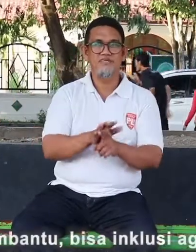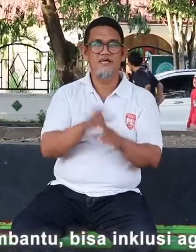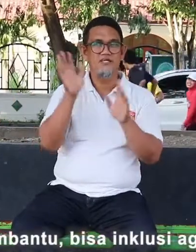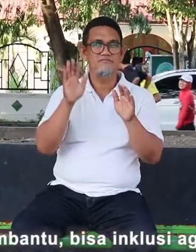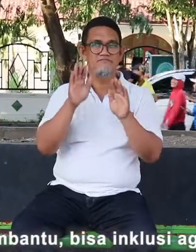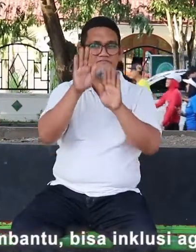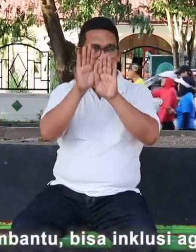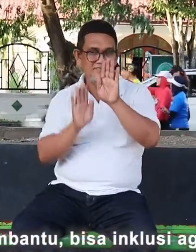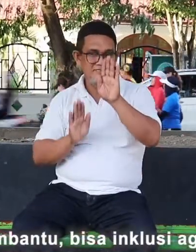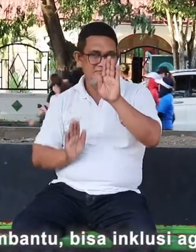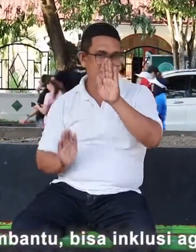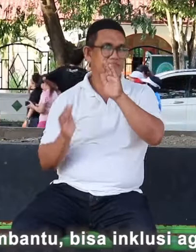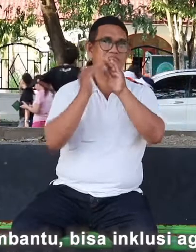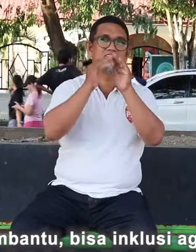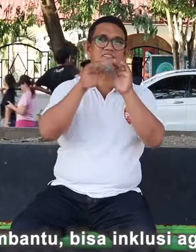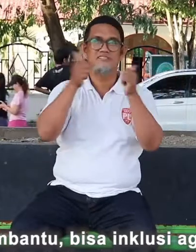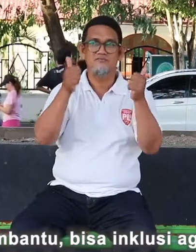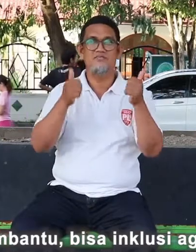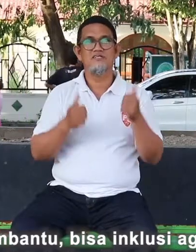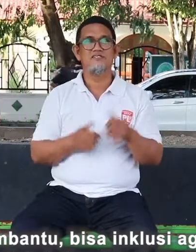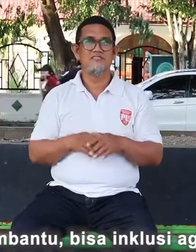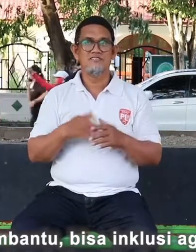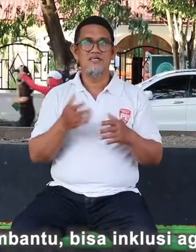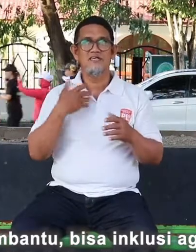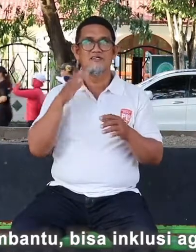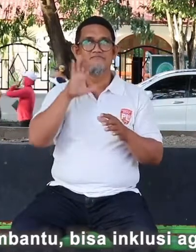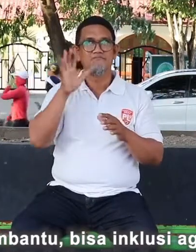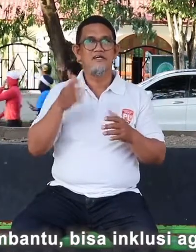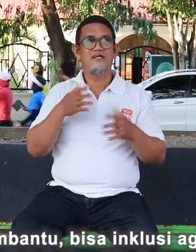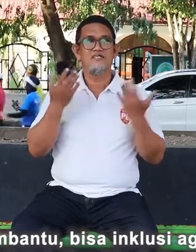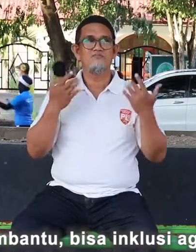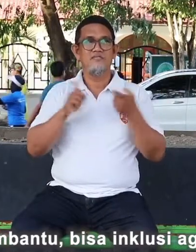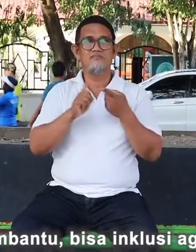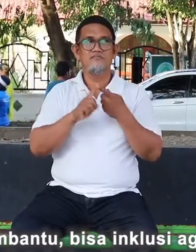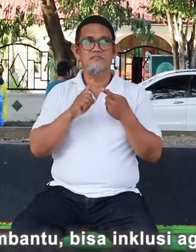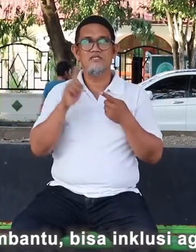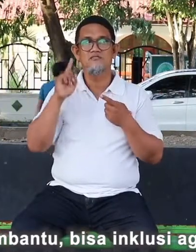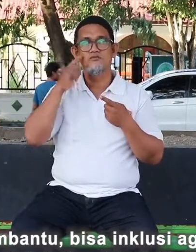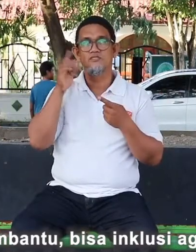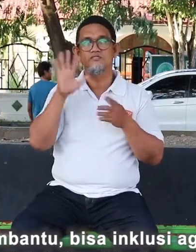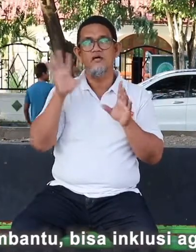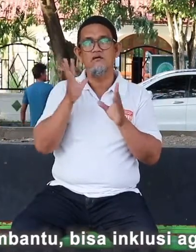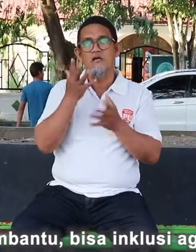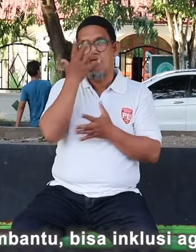Bantu bisa inklusi agar teman-teman Tuli tidak